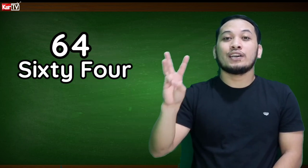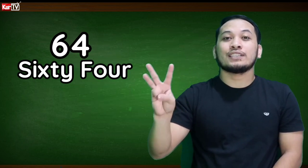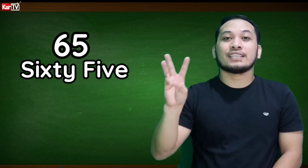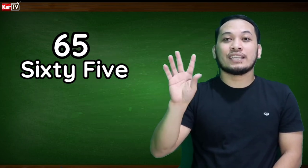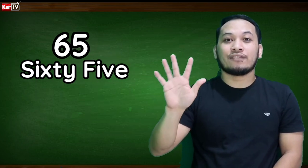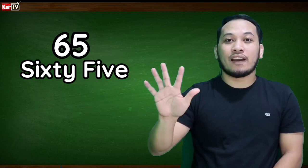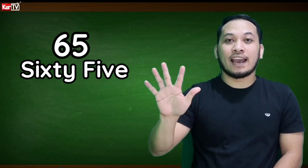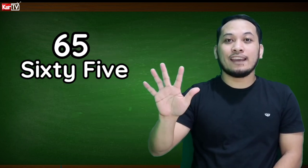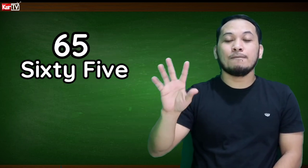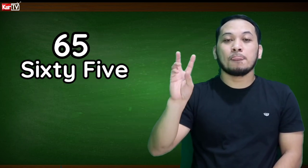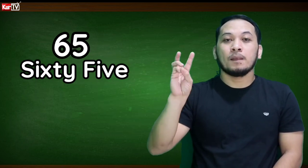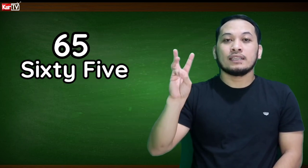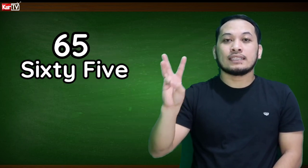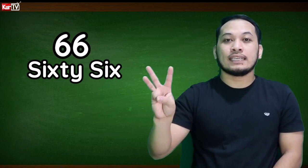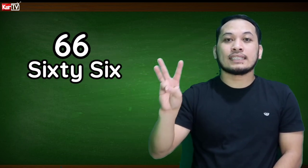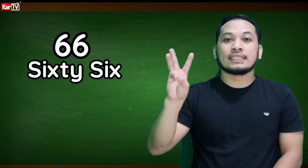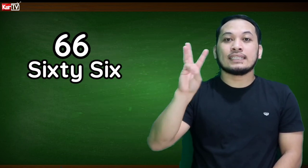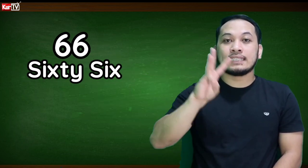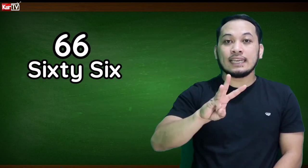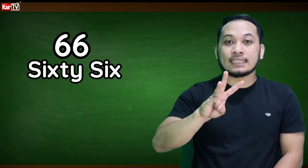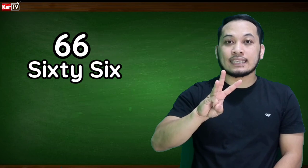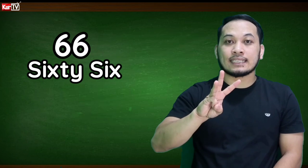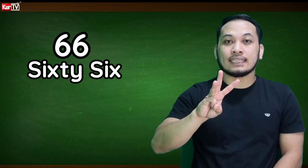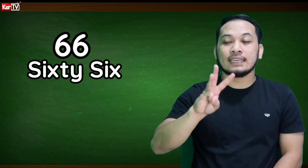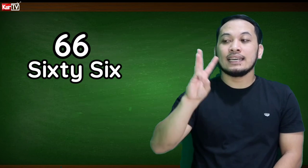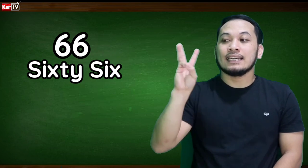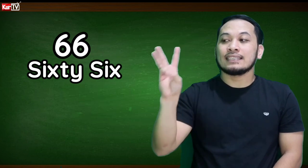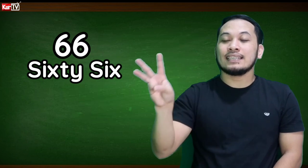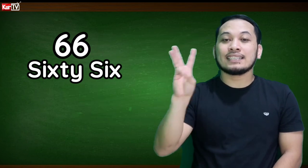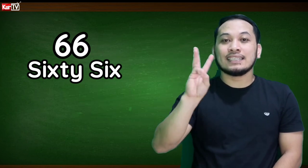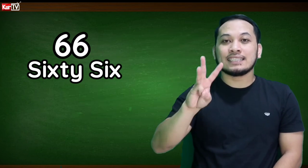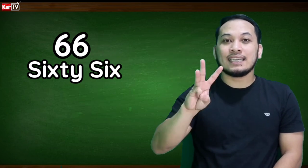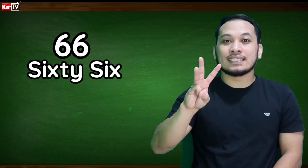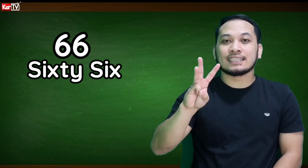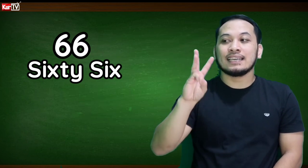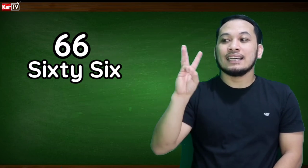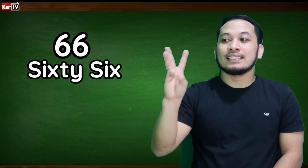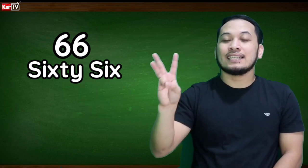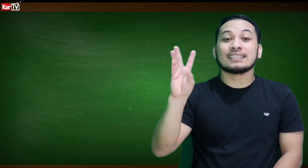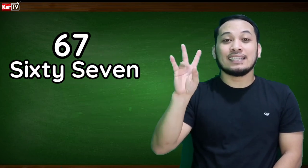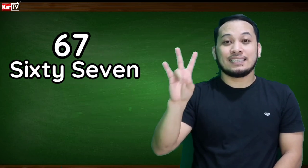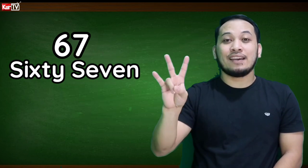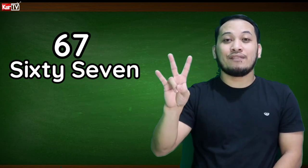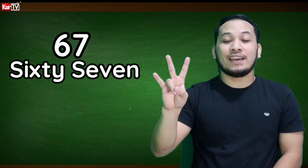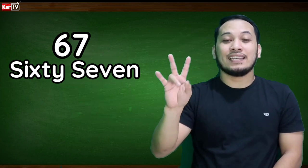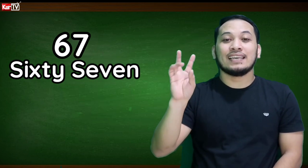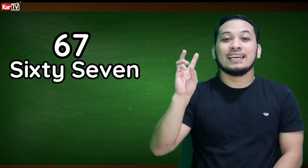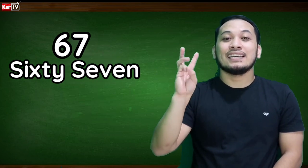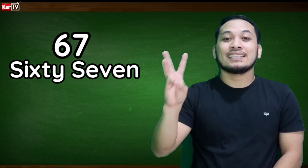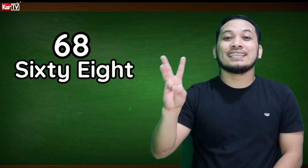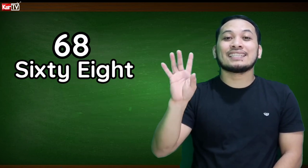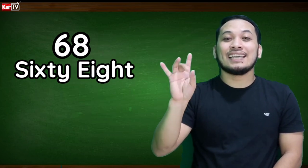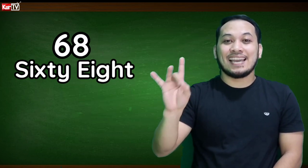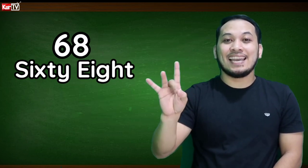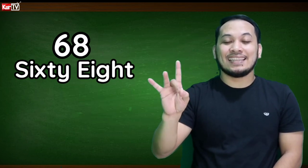65, 66, 67, 68,